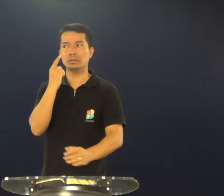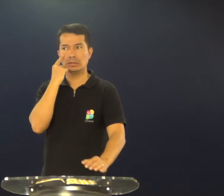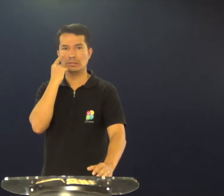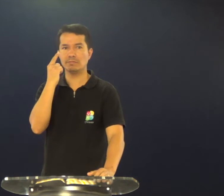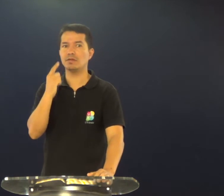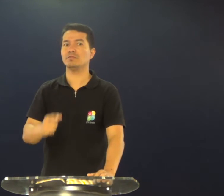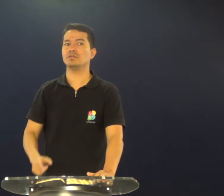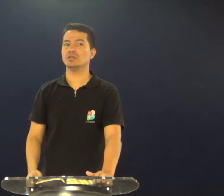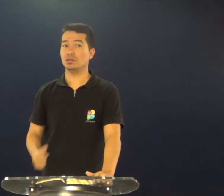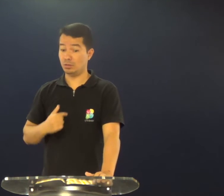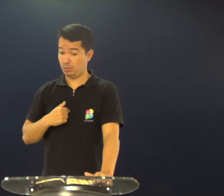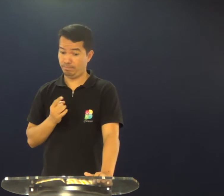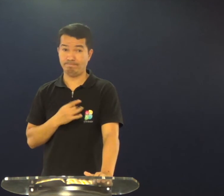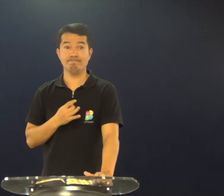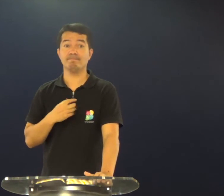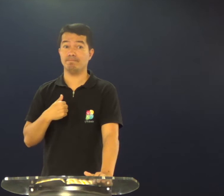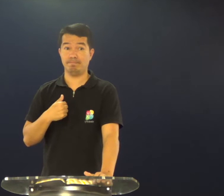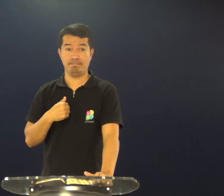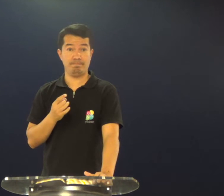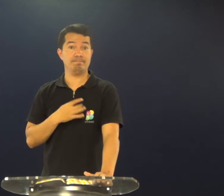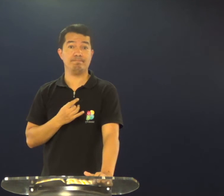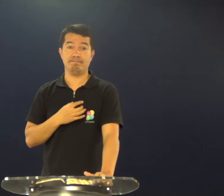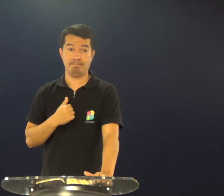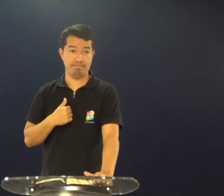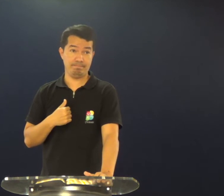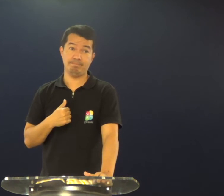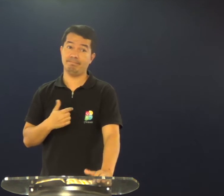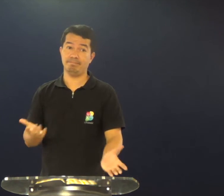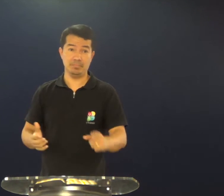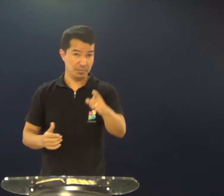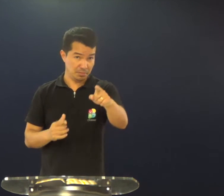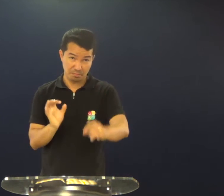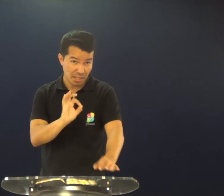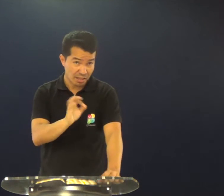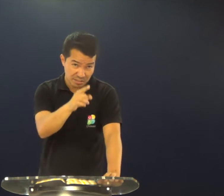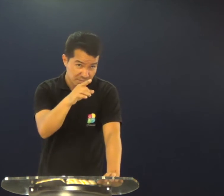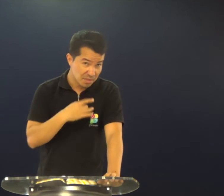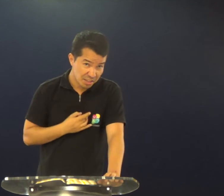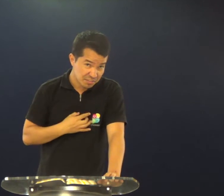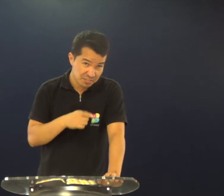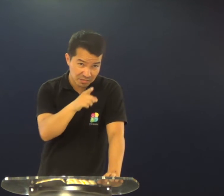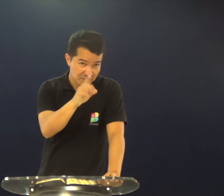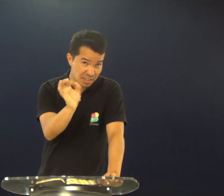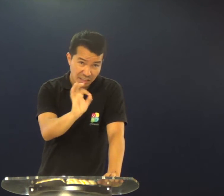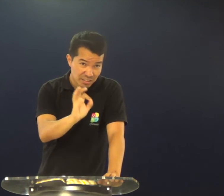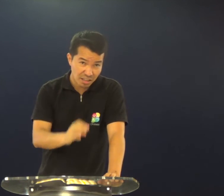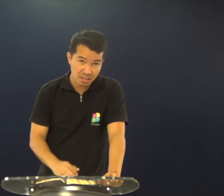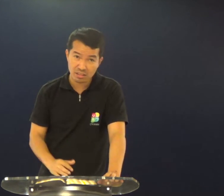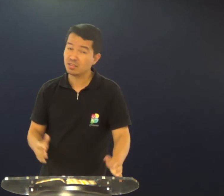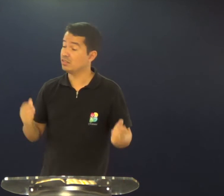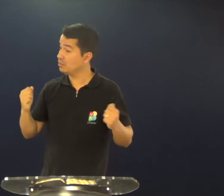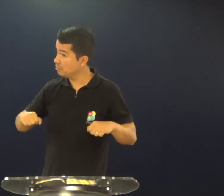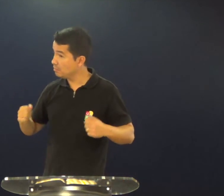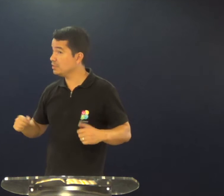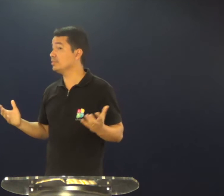que dará um basta, o meu, eu tenho medo, eu tenho temor sobre isso, você não tem?